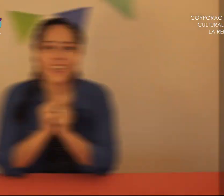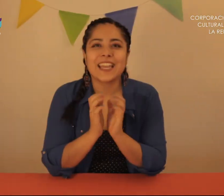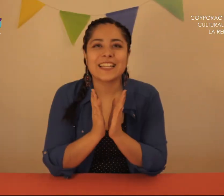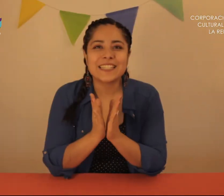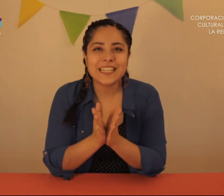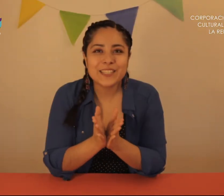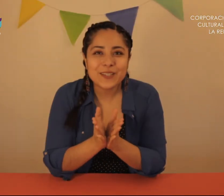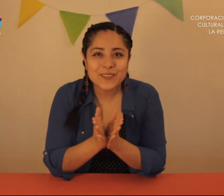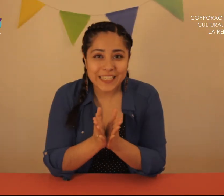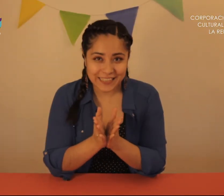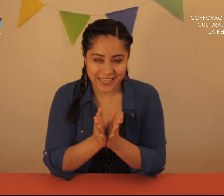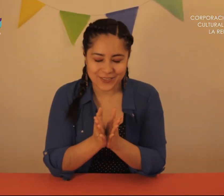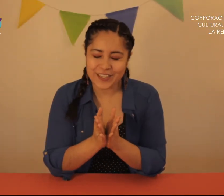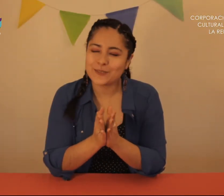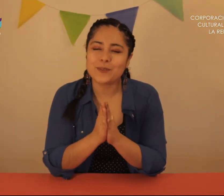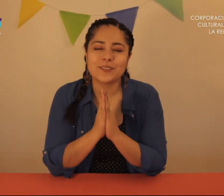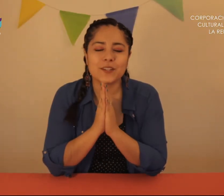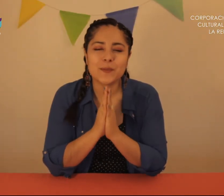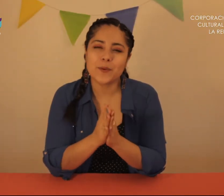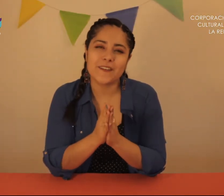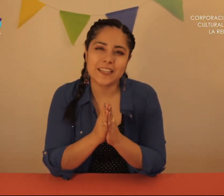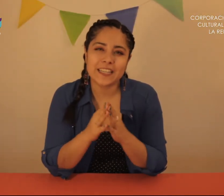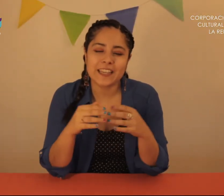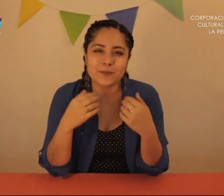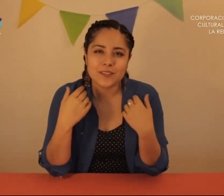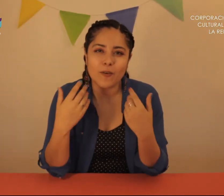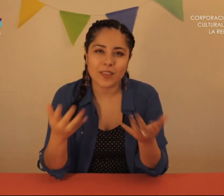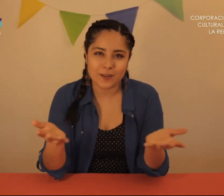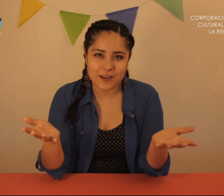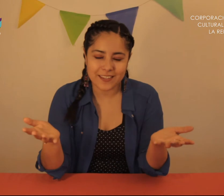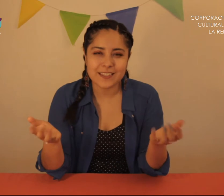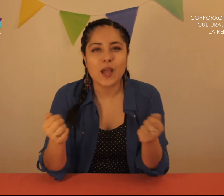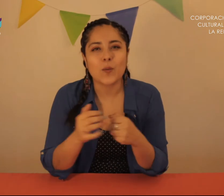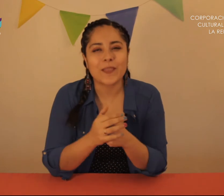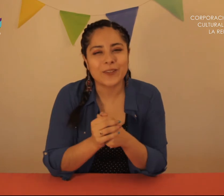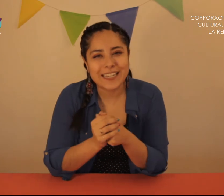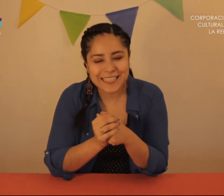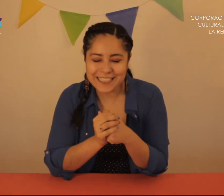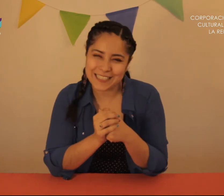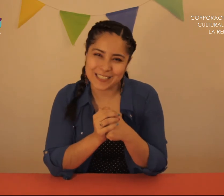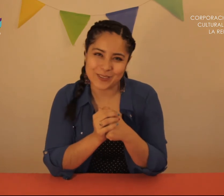El siguiente cuento que les traigo Es un cuento que lo más probable es que hayan escuchado más de alguna vez Cuando eran niñas y niños